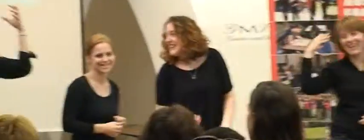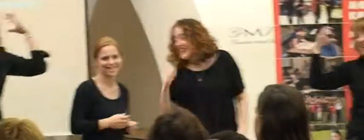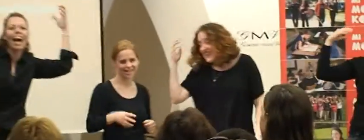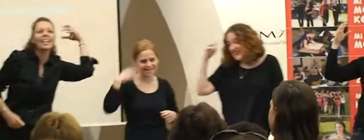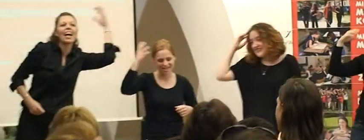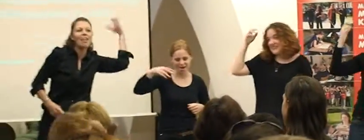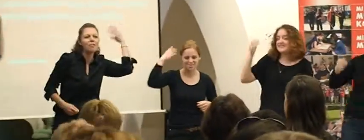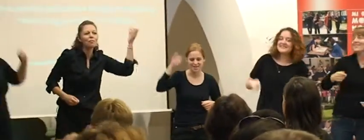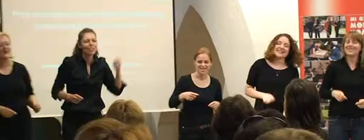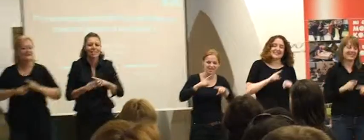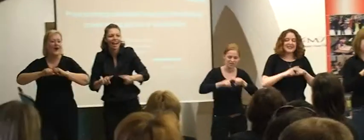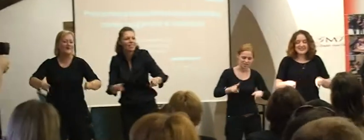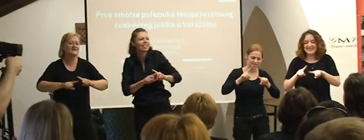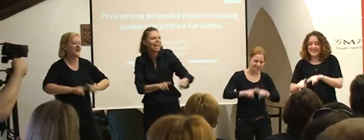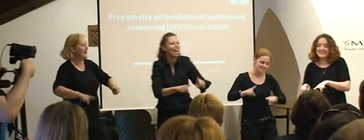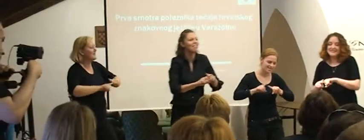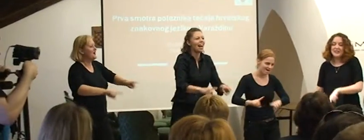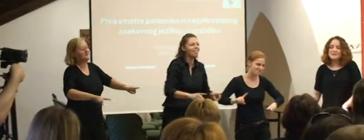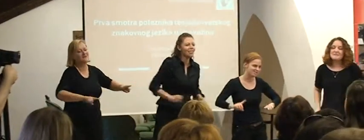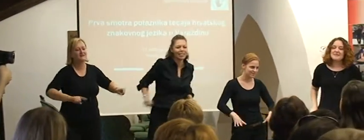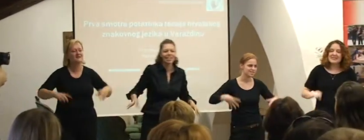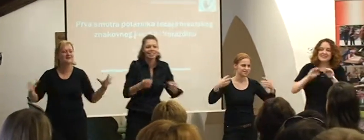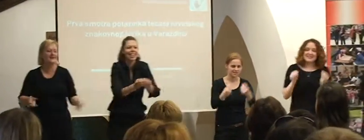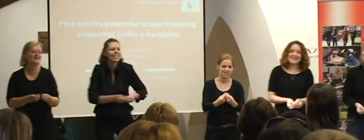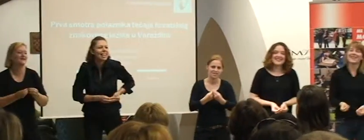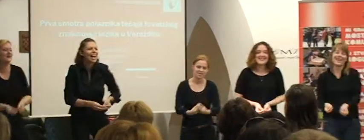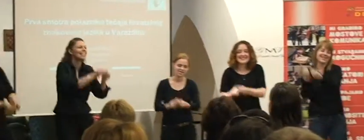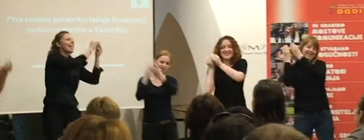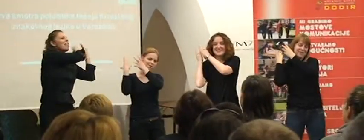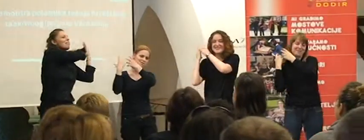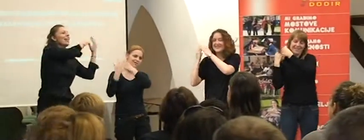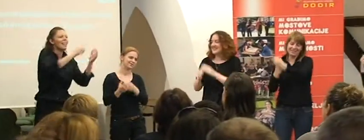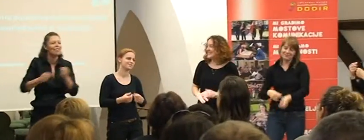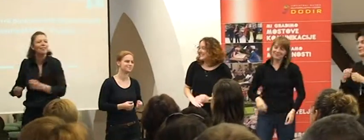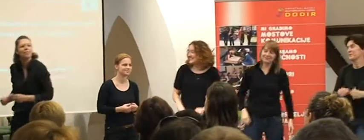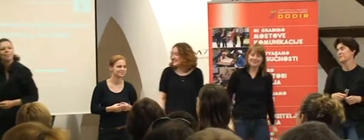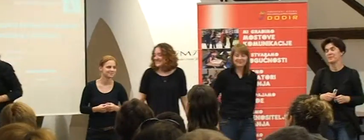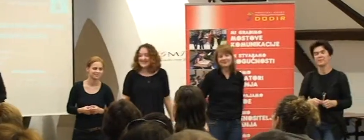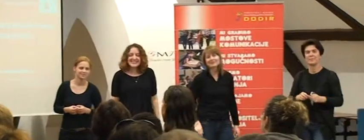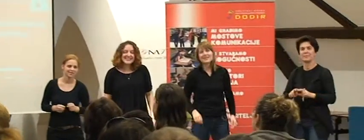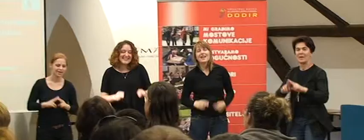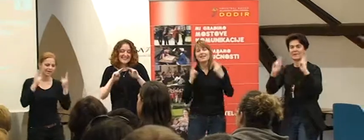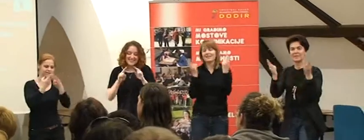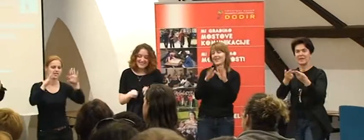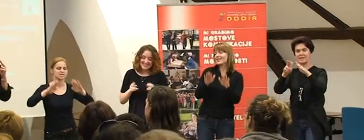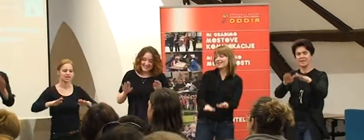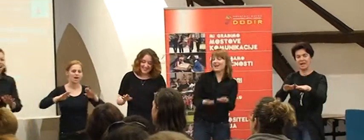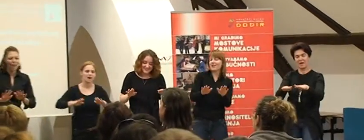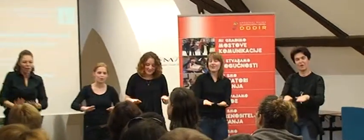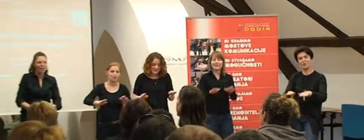Stalo je vrijeme Svijet zdao